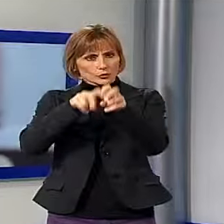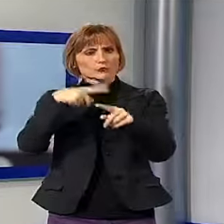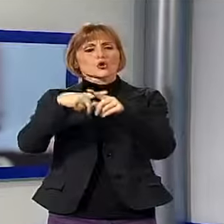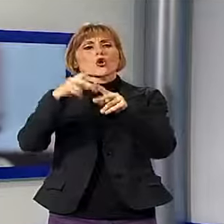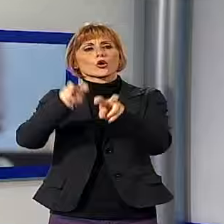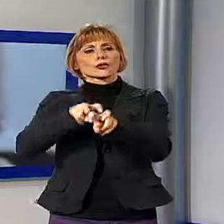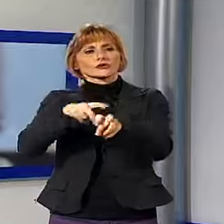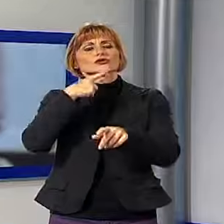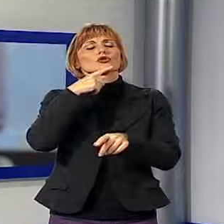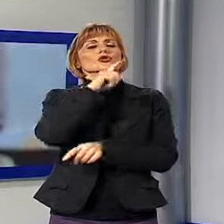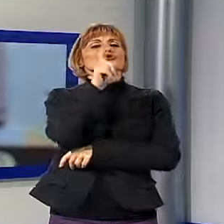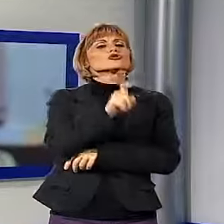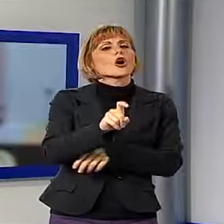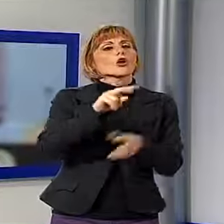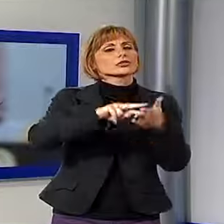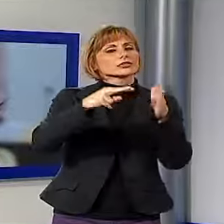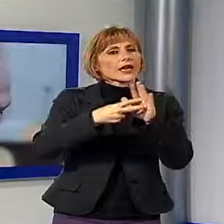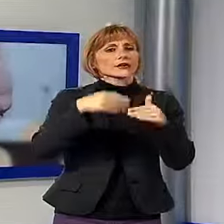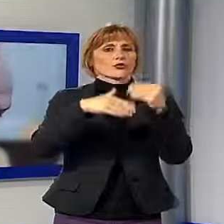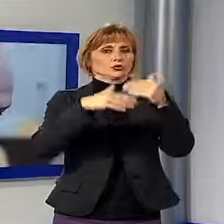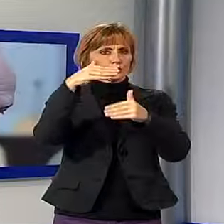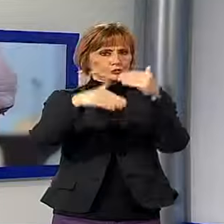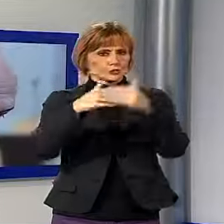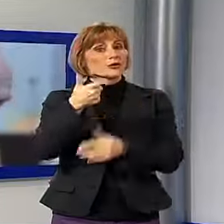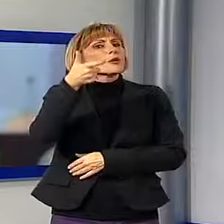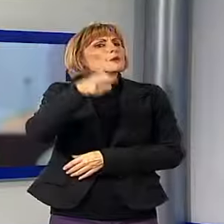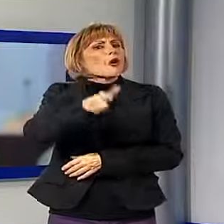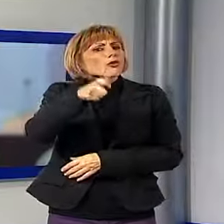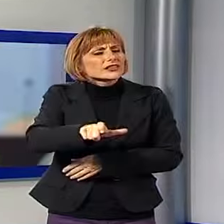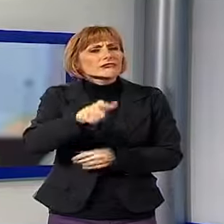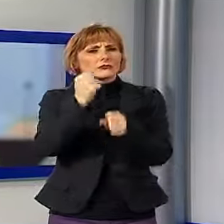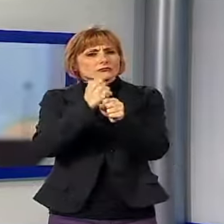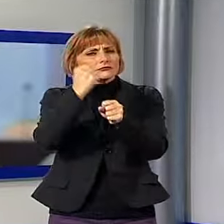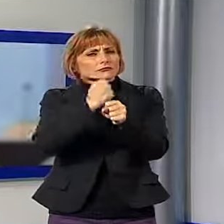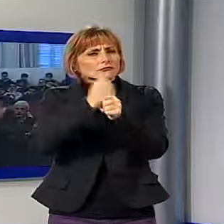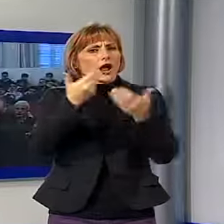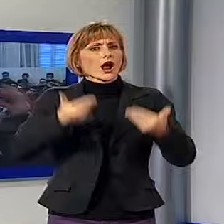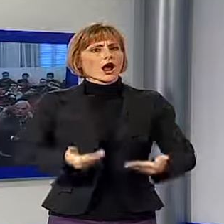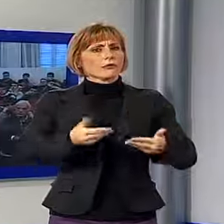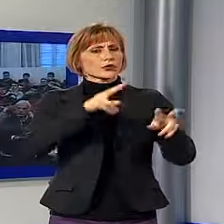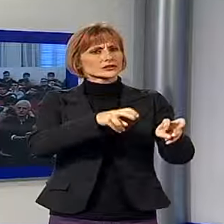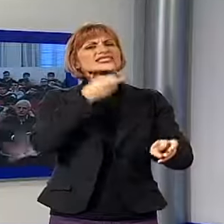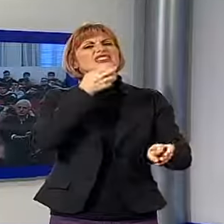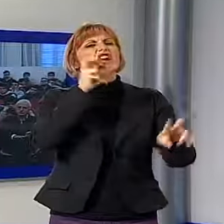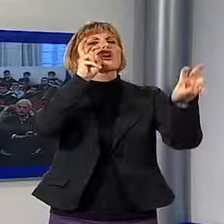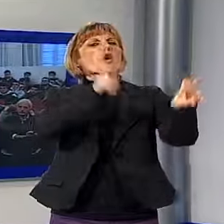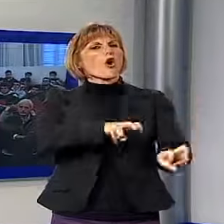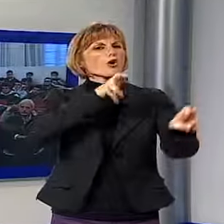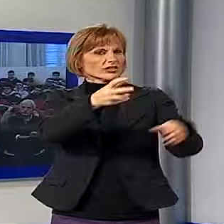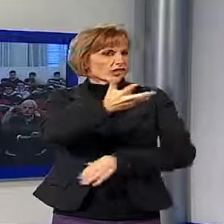zootecnica e costruzioni. Perché lavorare in campo agricolo non significa oggi essere un contadino, bensì un imprenditore. Penso